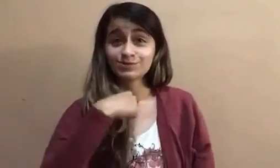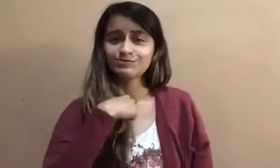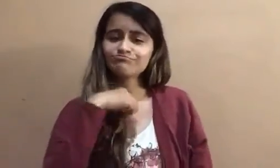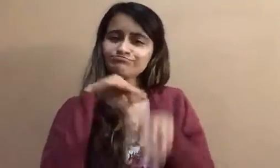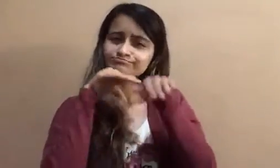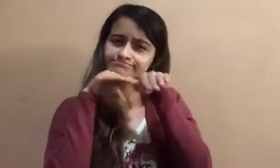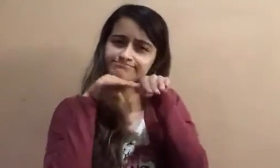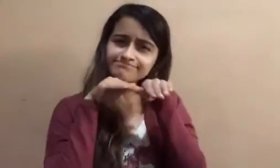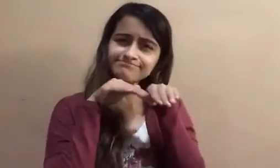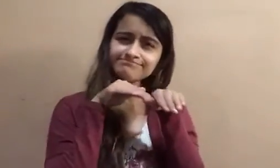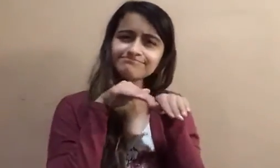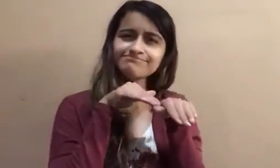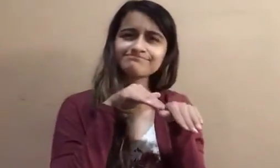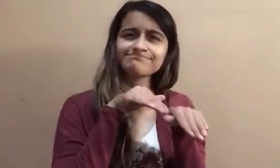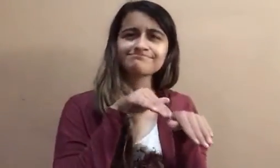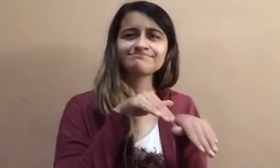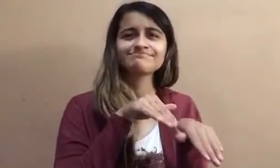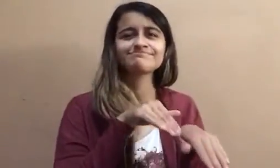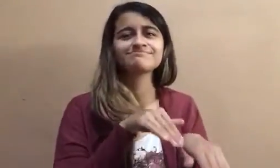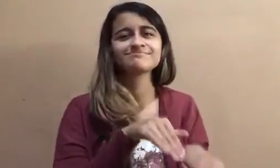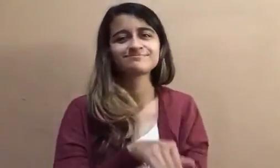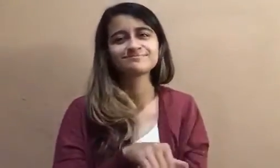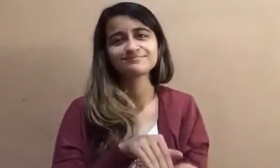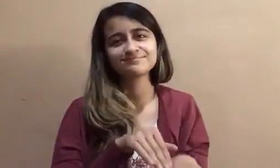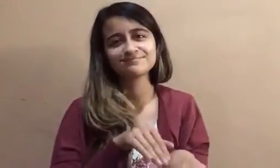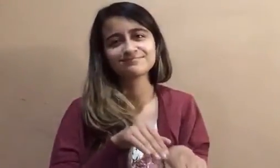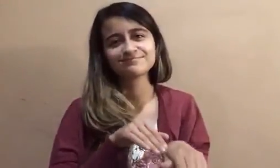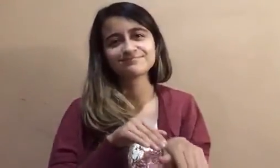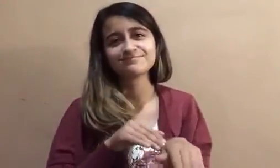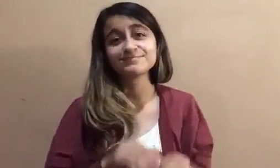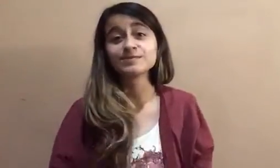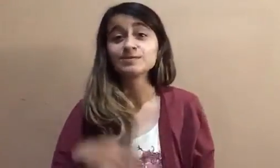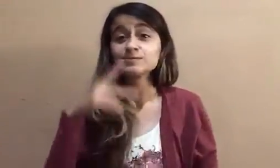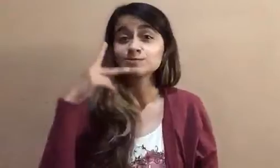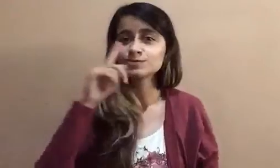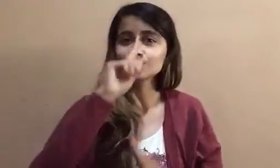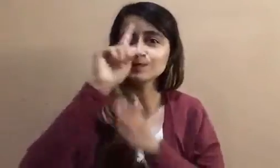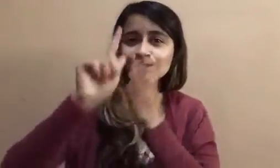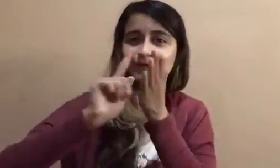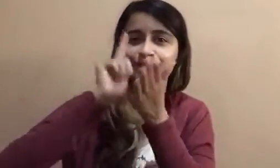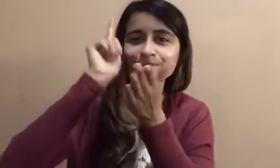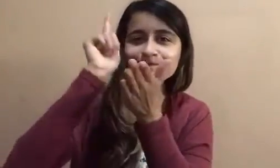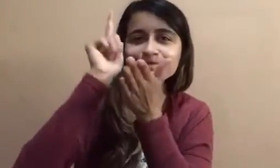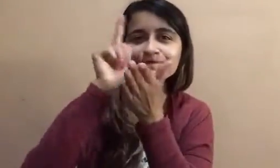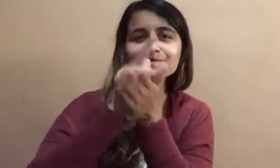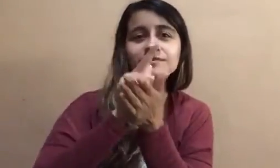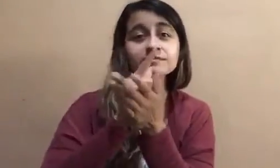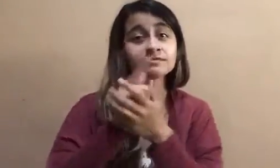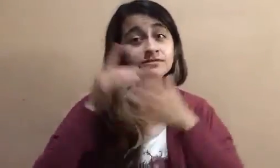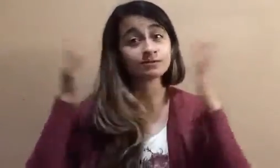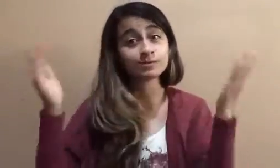obedeceré su ley, haré su